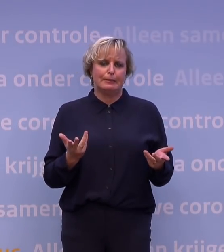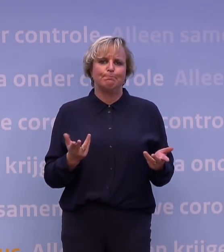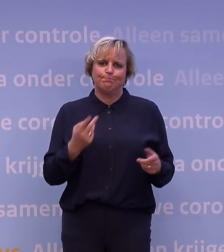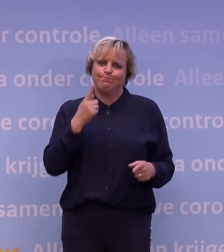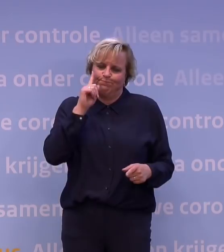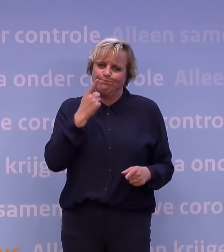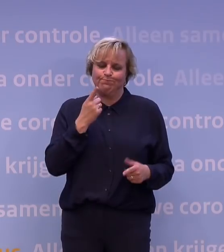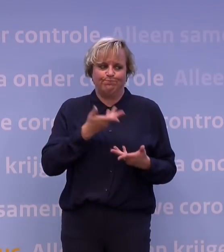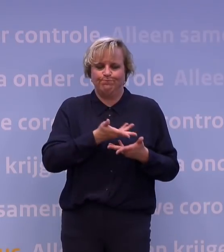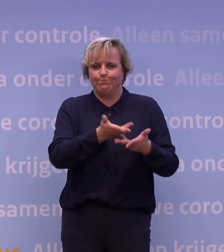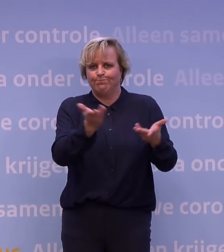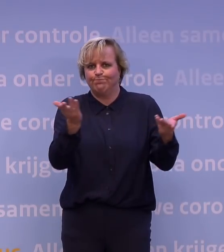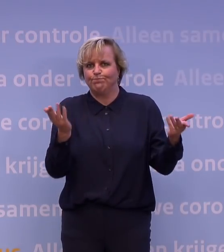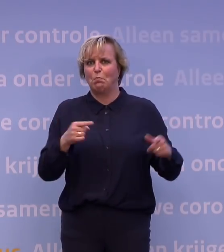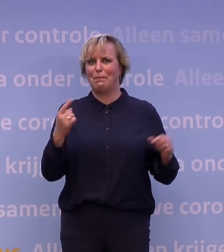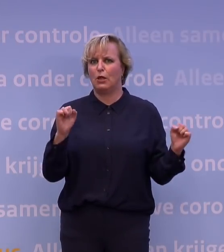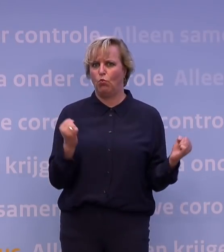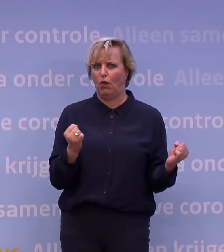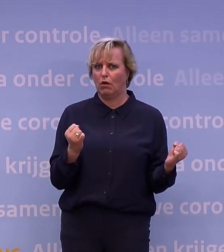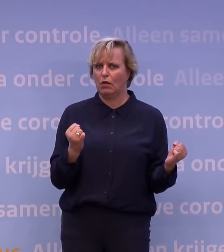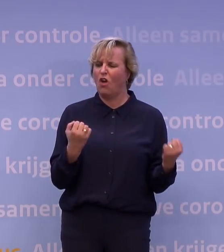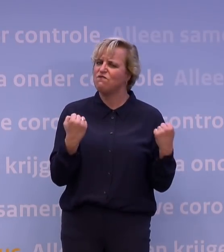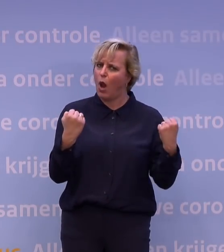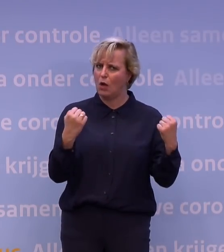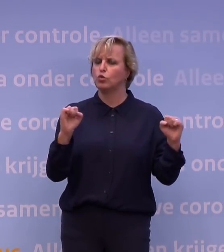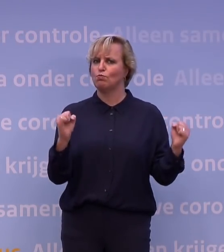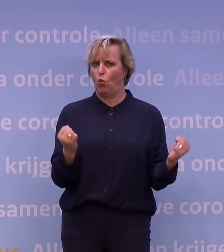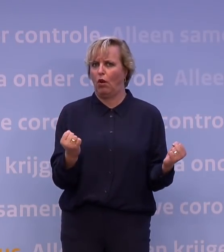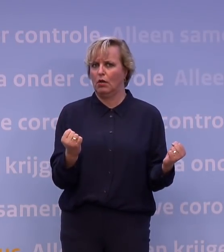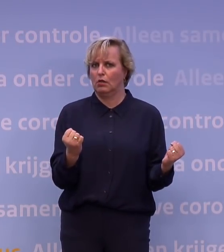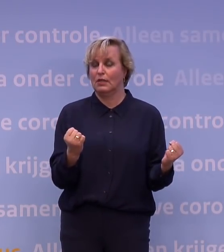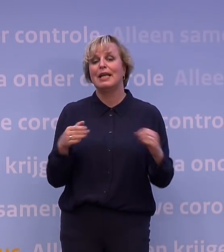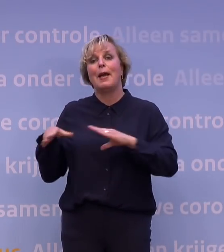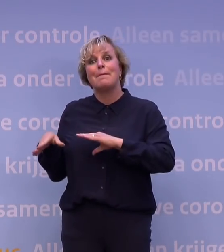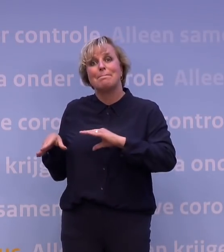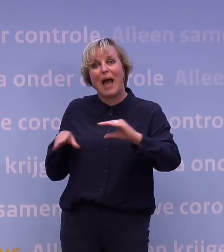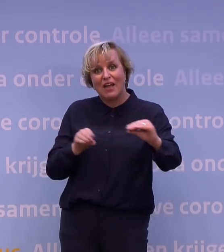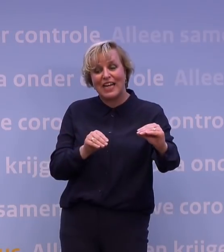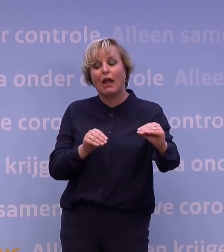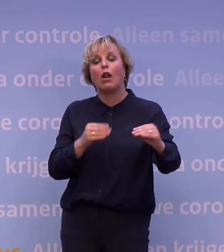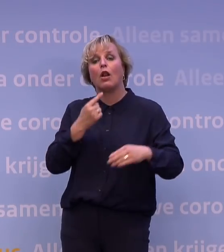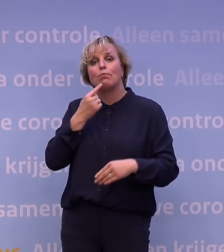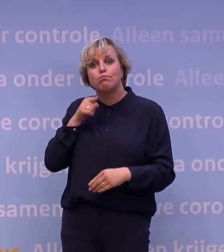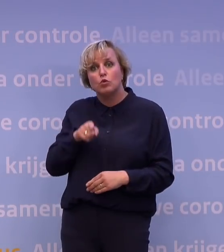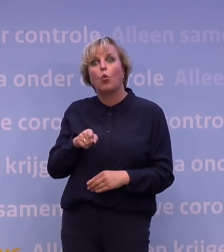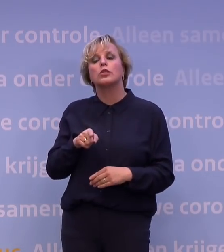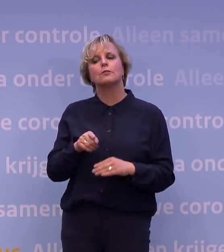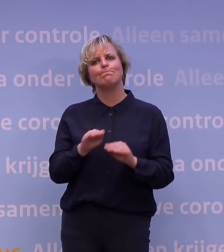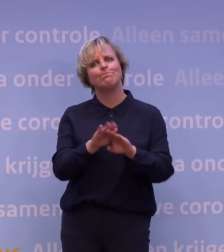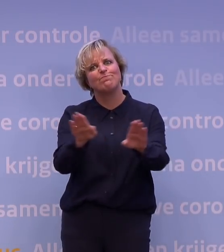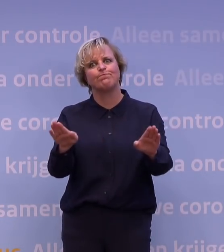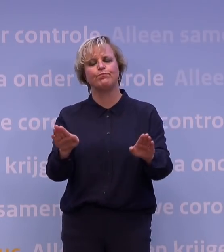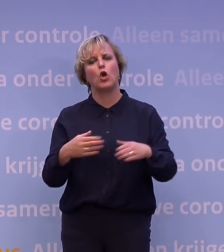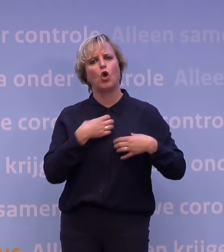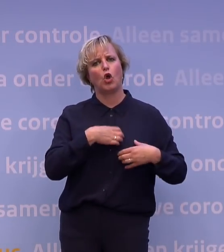dat steeds moeilijker gaat. weten dat dat steeds moeilijker vol te houden is. En waar maatregelen slechts over gaan, that's all, dat is zorgen dat je gedrag